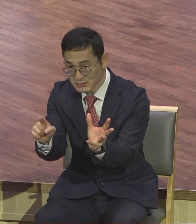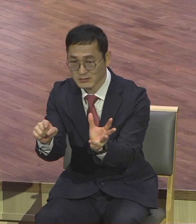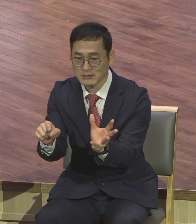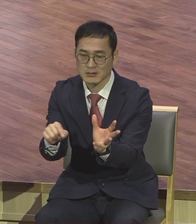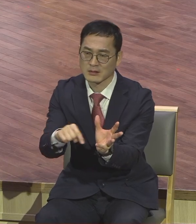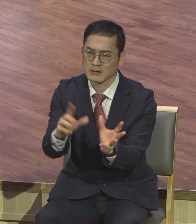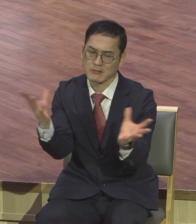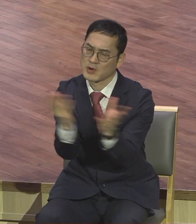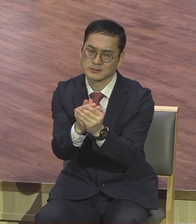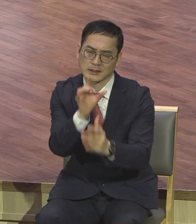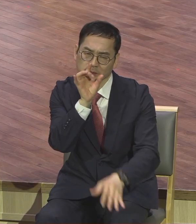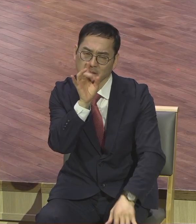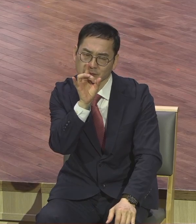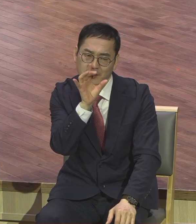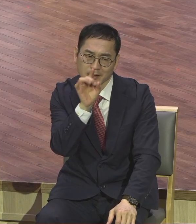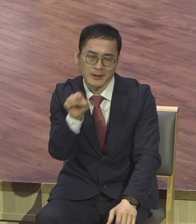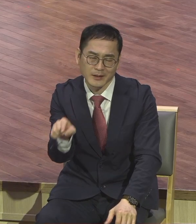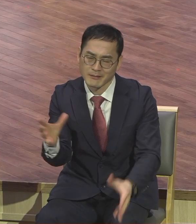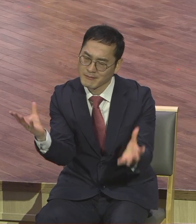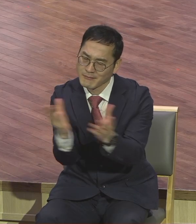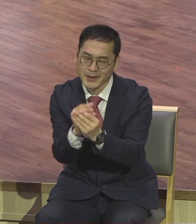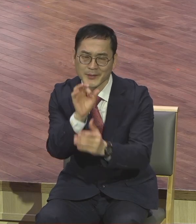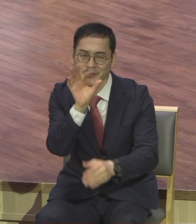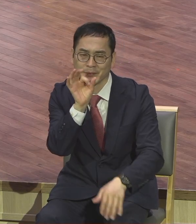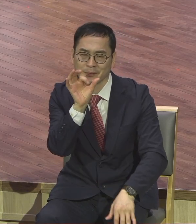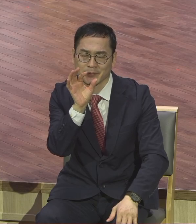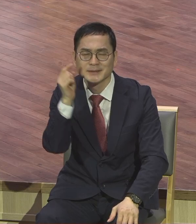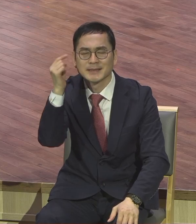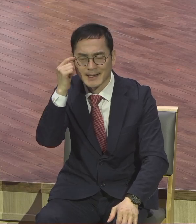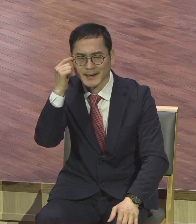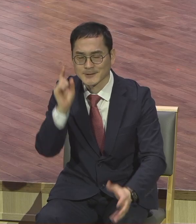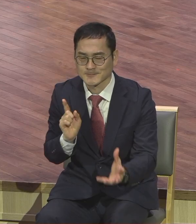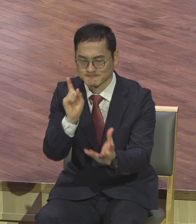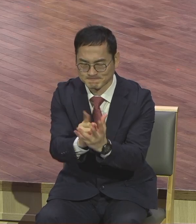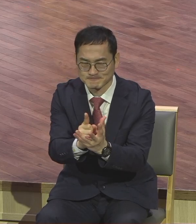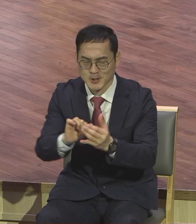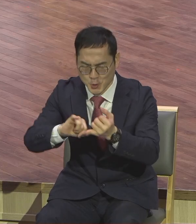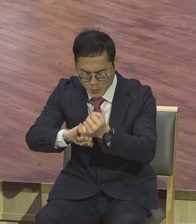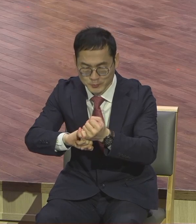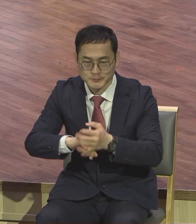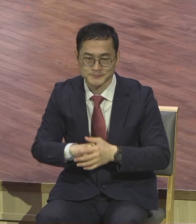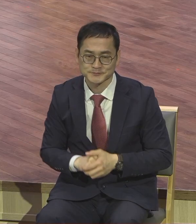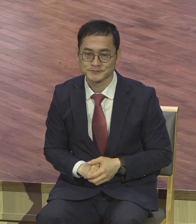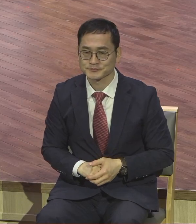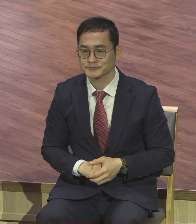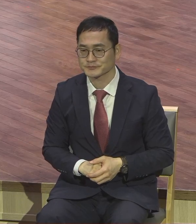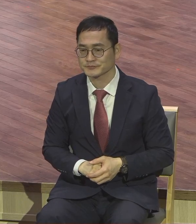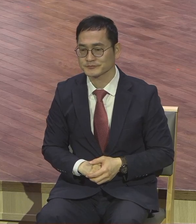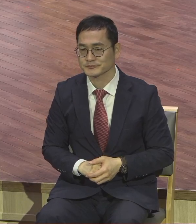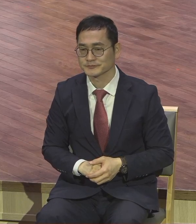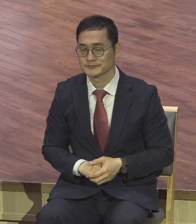이런 대표적 주인의식 가져야 된다. 이런 영적 중심을 가지고 있다고 하면 지금은